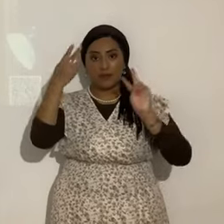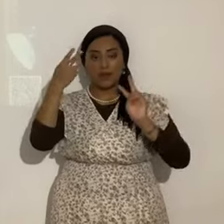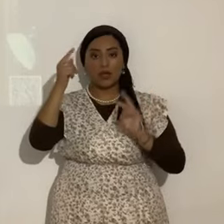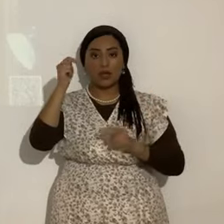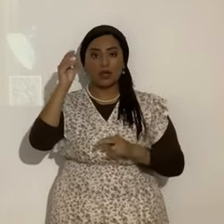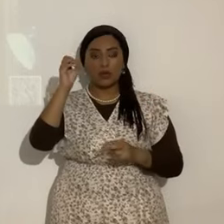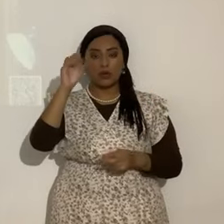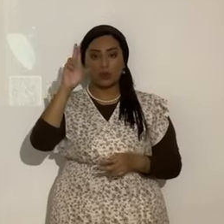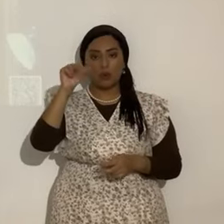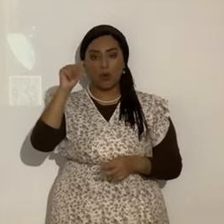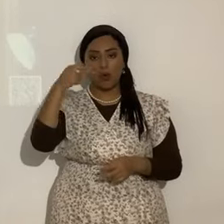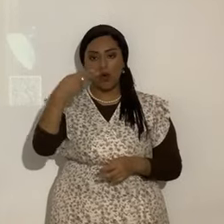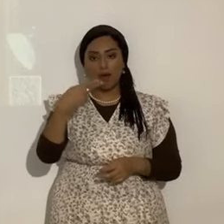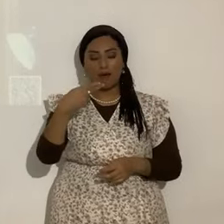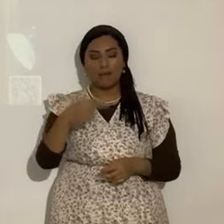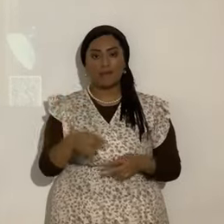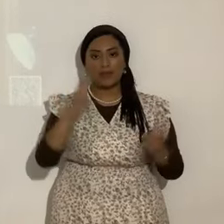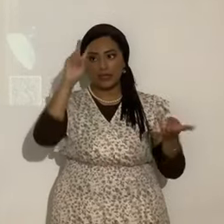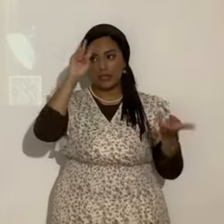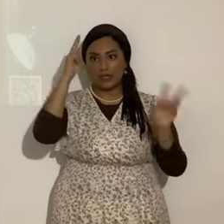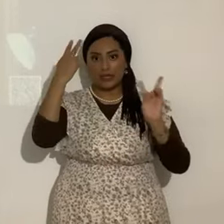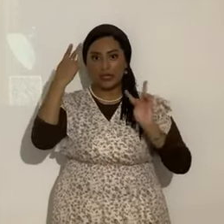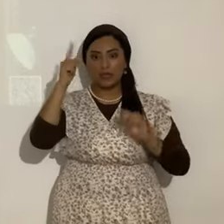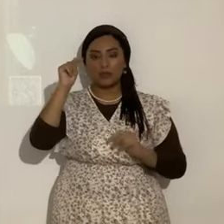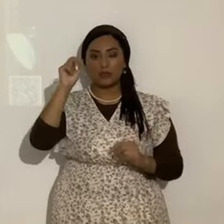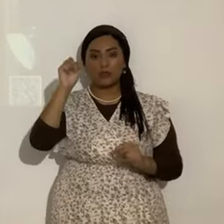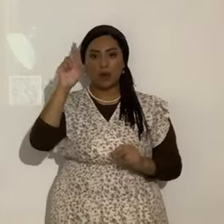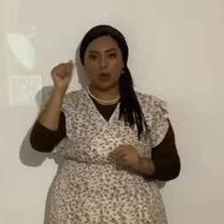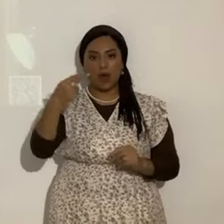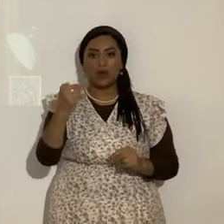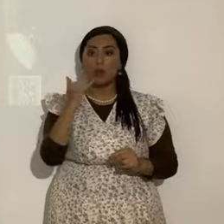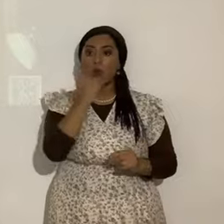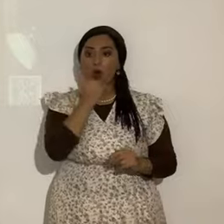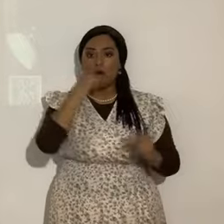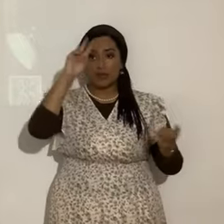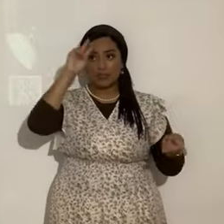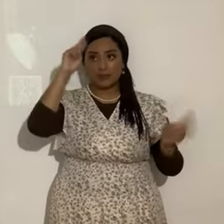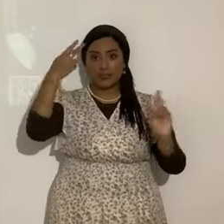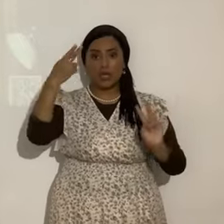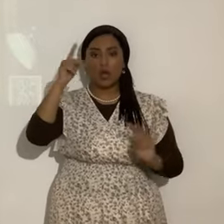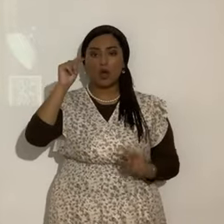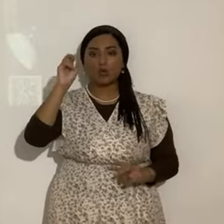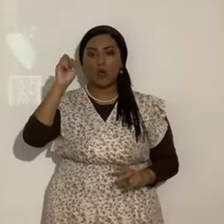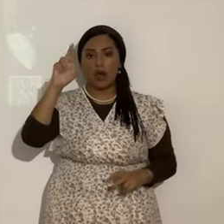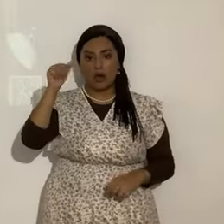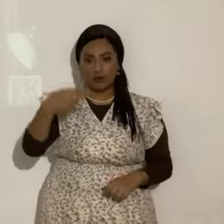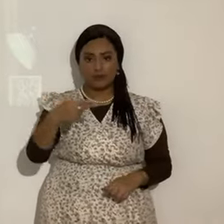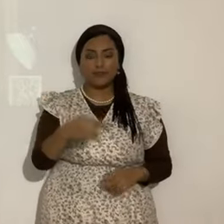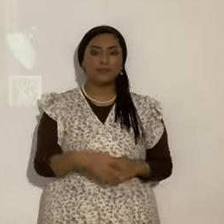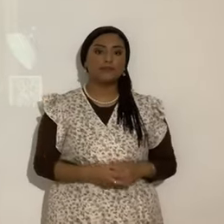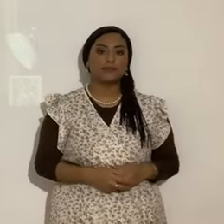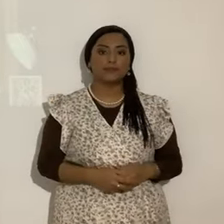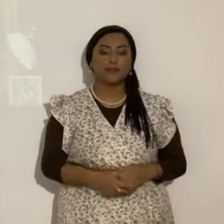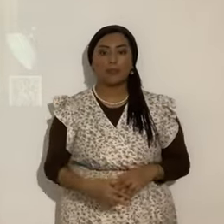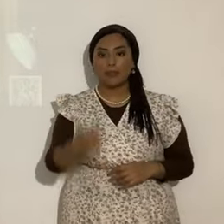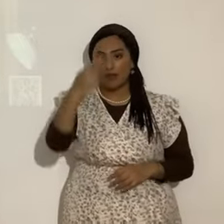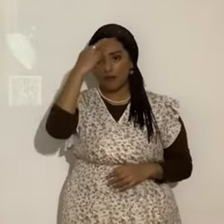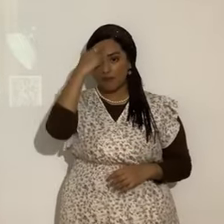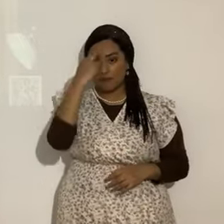Las dos formas son correctas. La mala interpretación de la Torah. ¿Sí? Entonces. Romanos 6. Verso